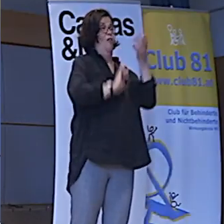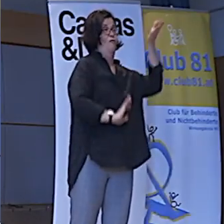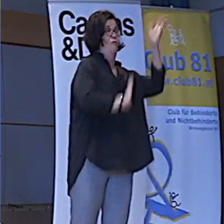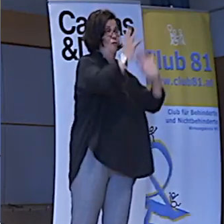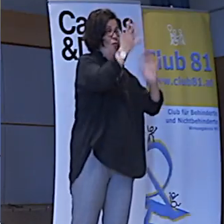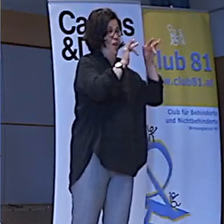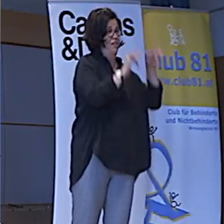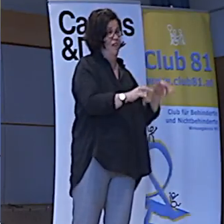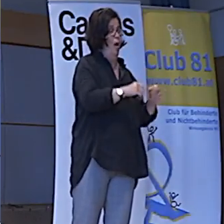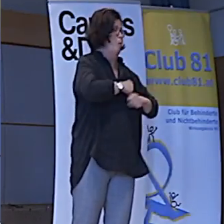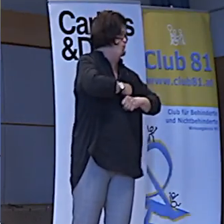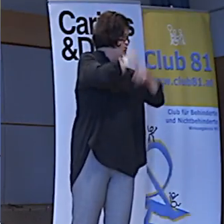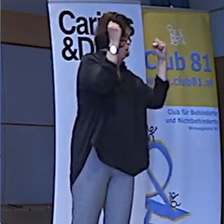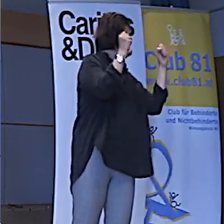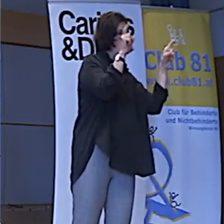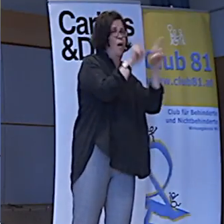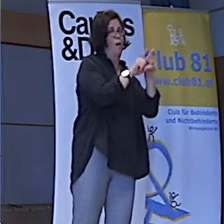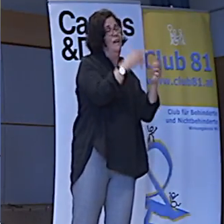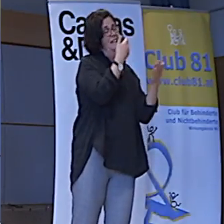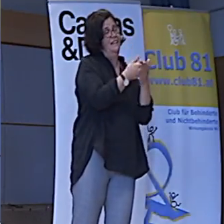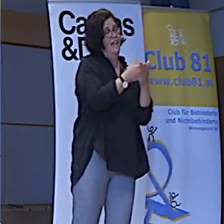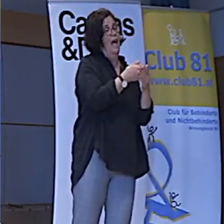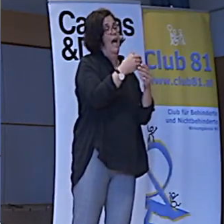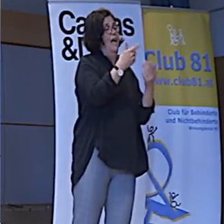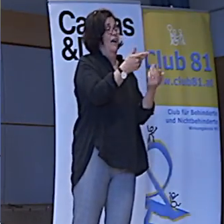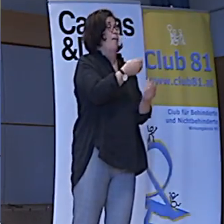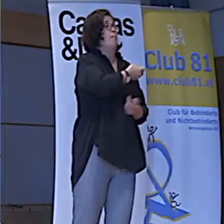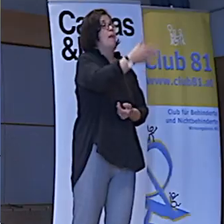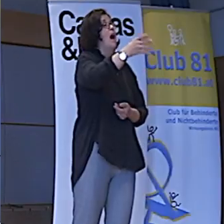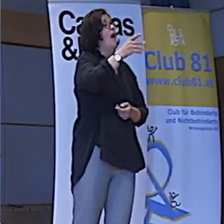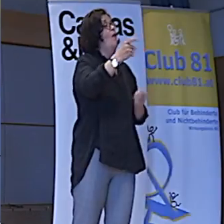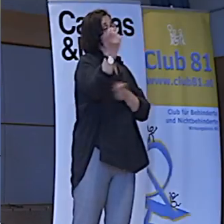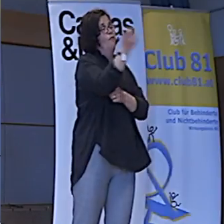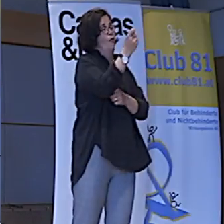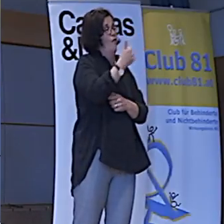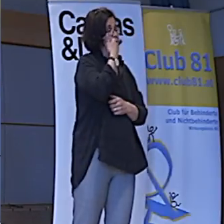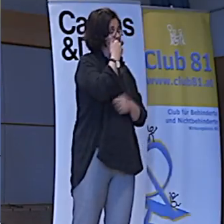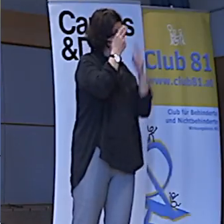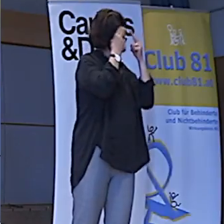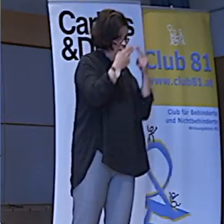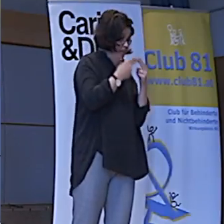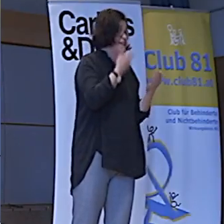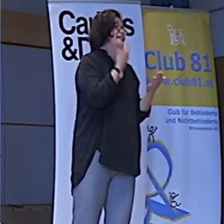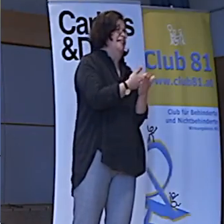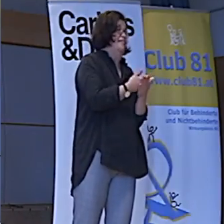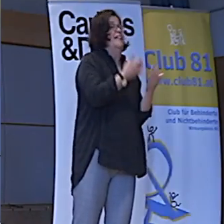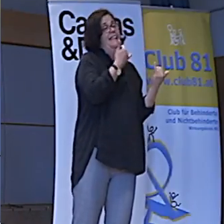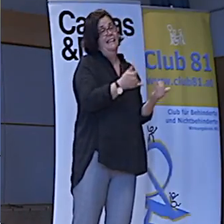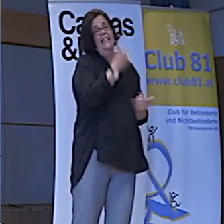Und es gab auch eine Explosion. Und dabei wurden erblindet. Und einige der Feuerwehrleute. Und seitdem dürfen die bei uns